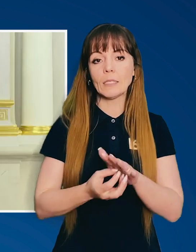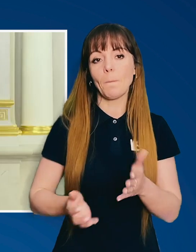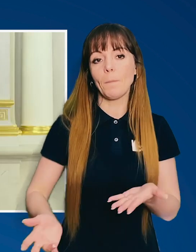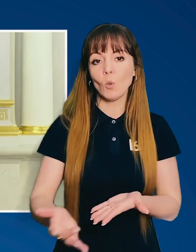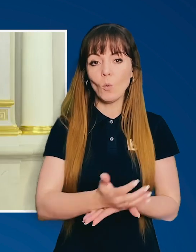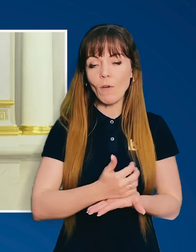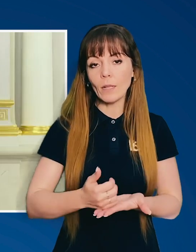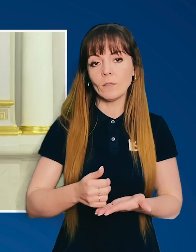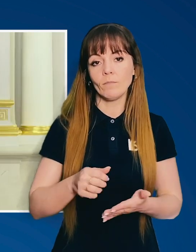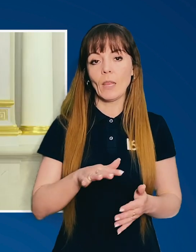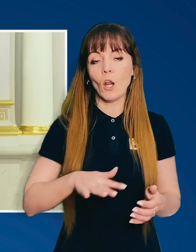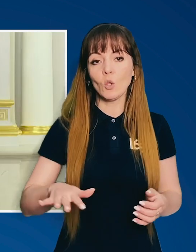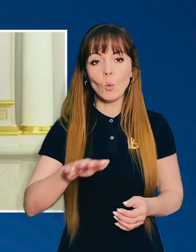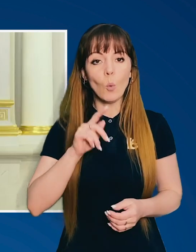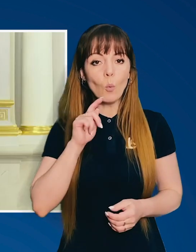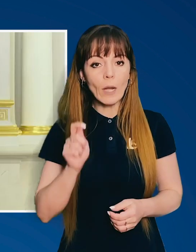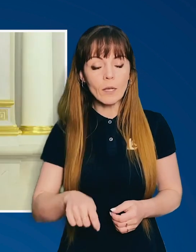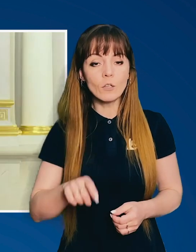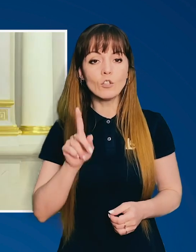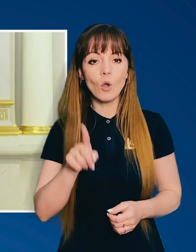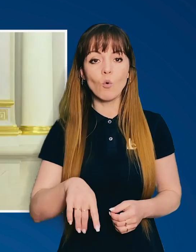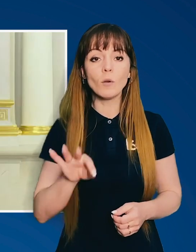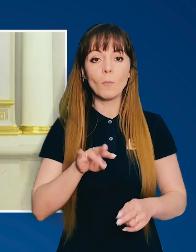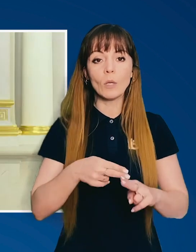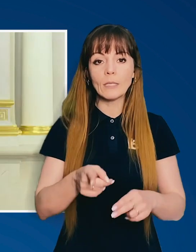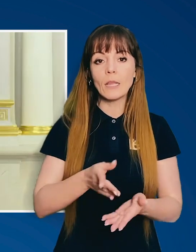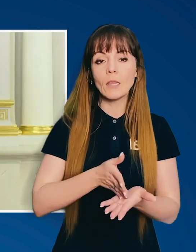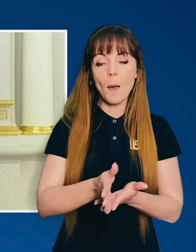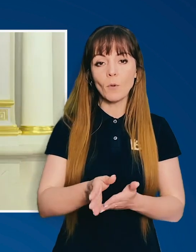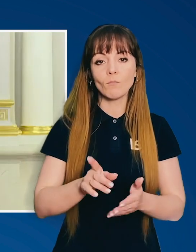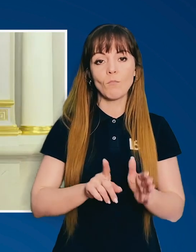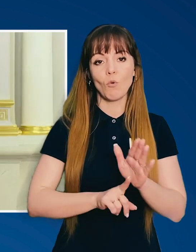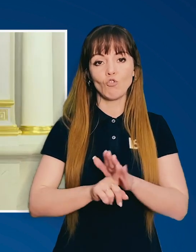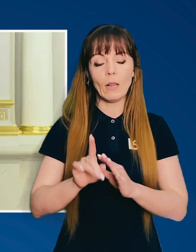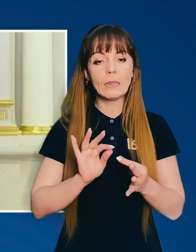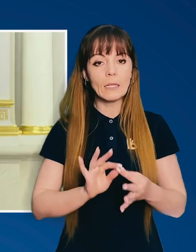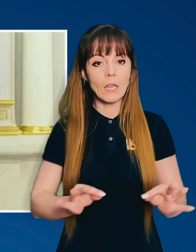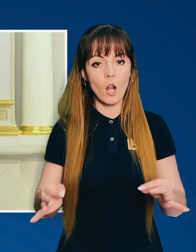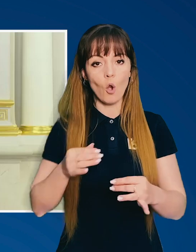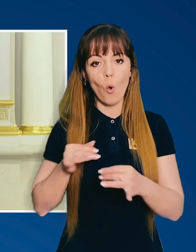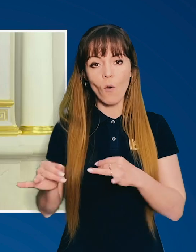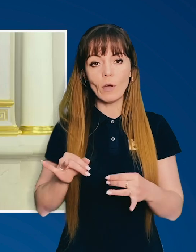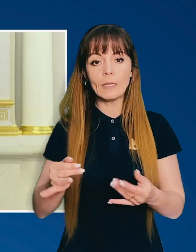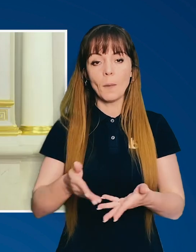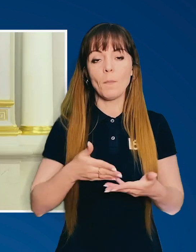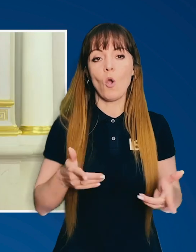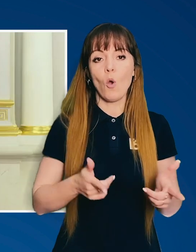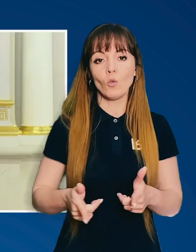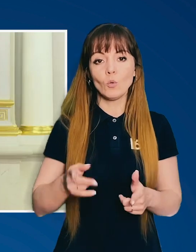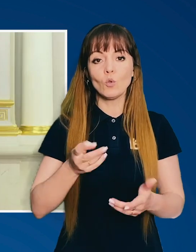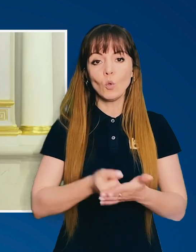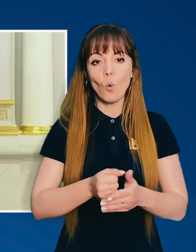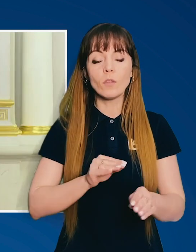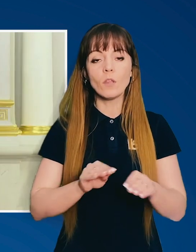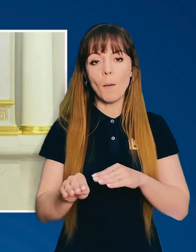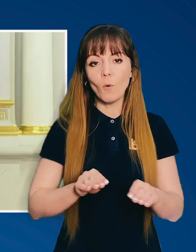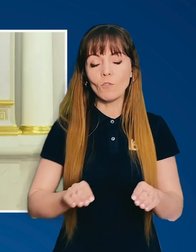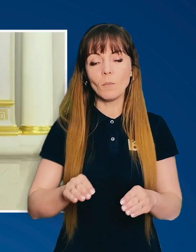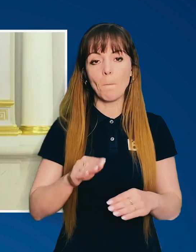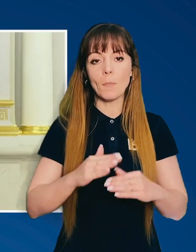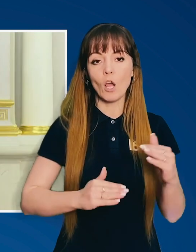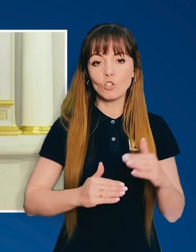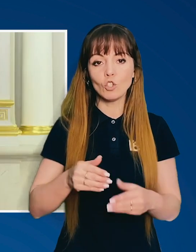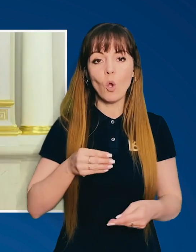для розмінування території України. Також про ці напрямки почали детально говорити. І ми готуємося до